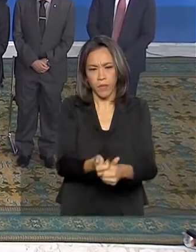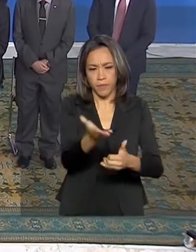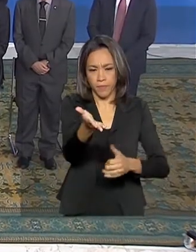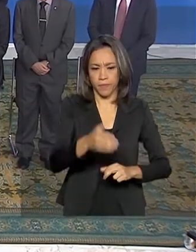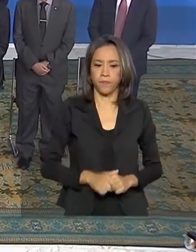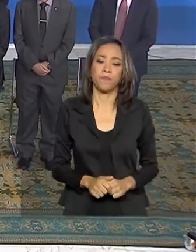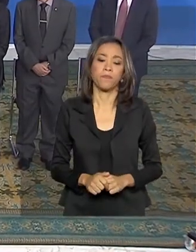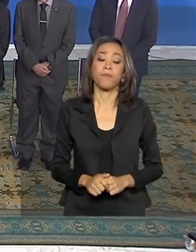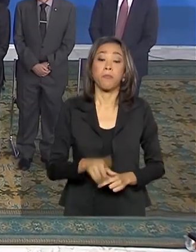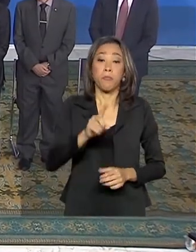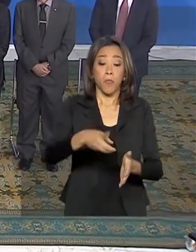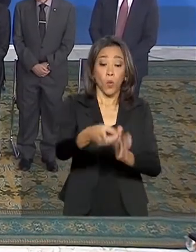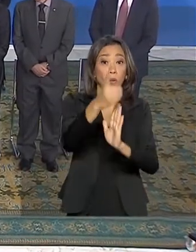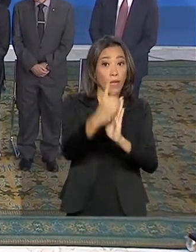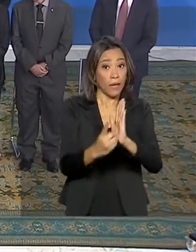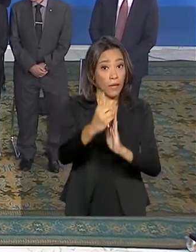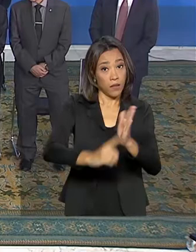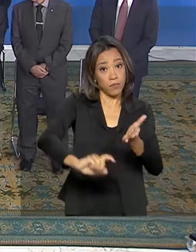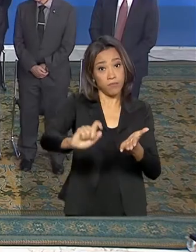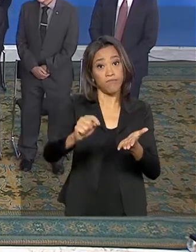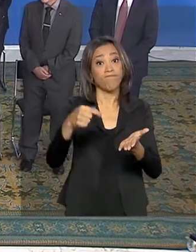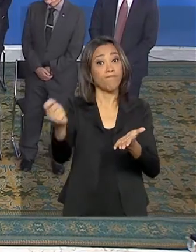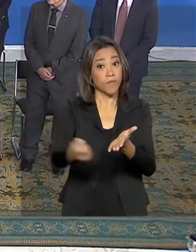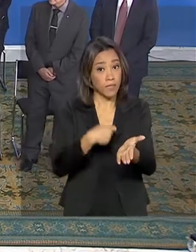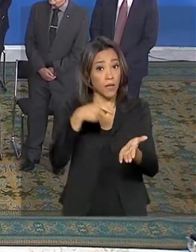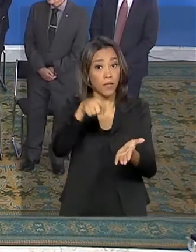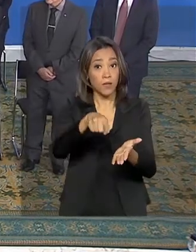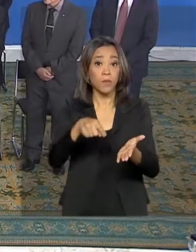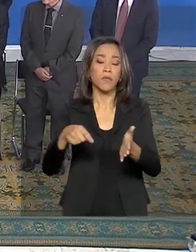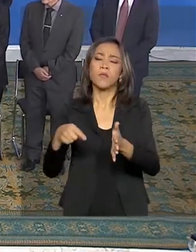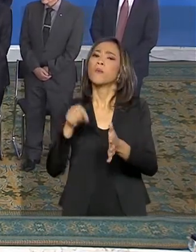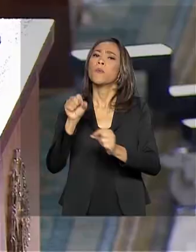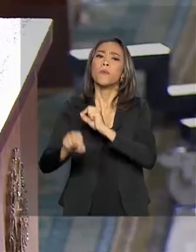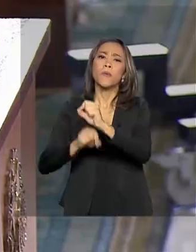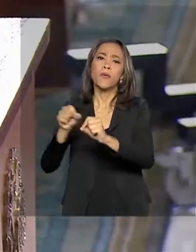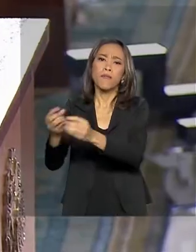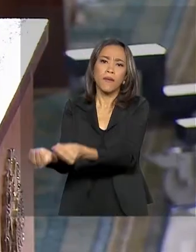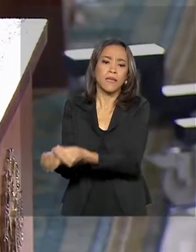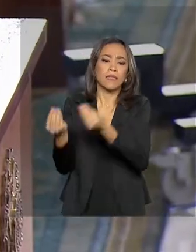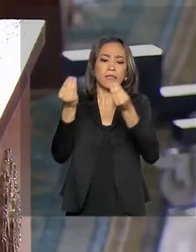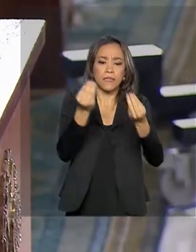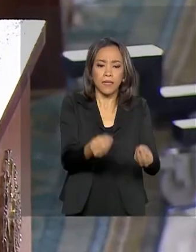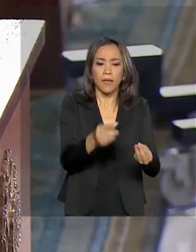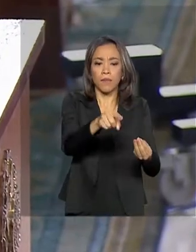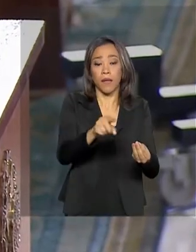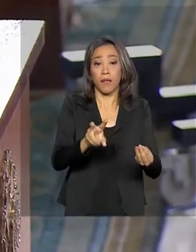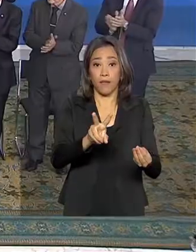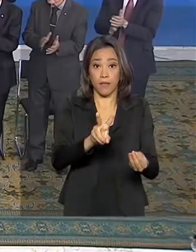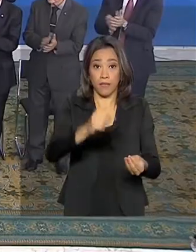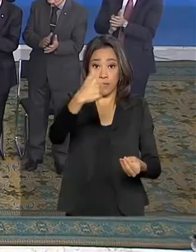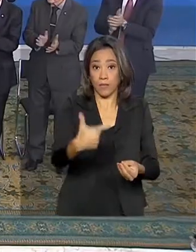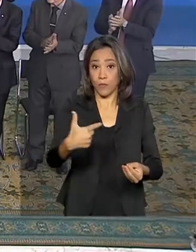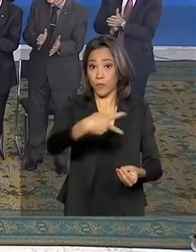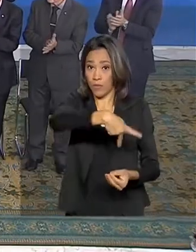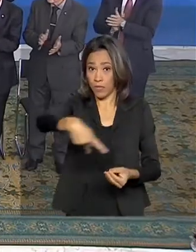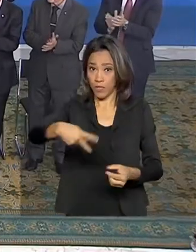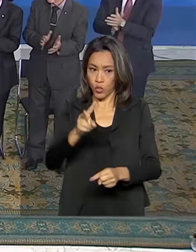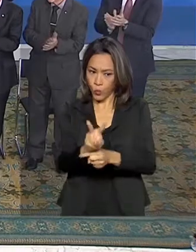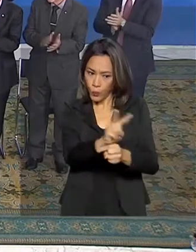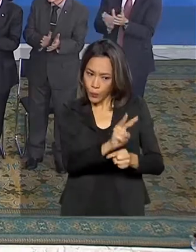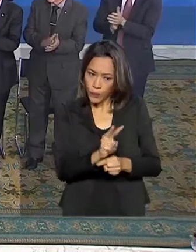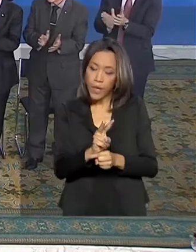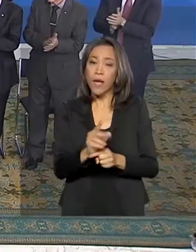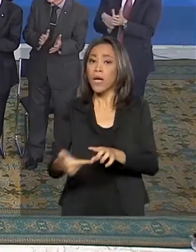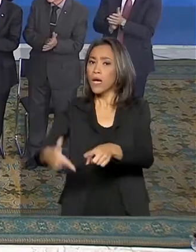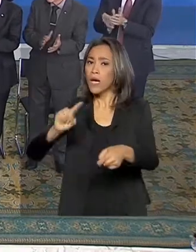O decreto passa o Conselho Nacional da Amazônia Legal para a estrutura da vice-presidência da República. Antes, ele fazia